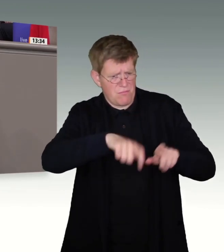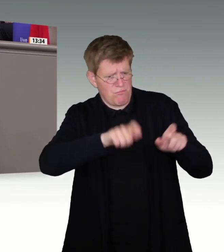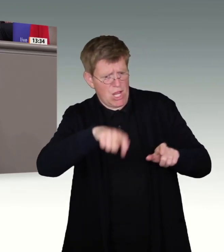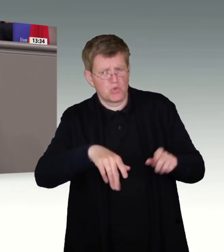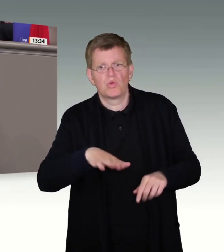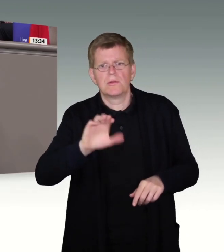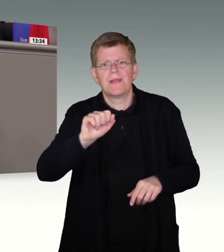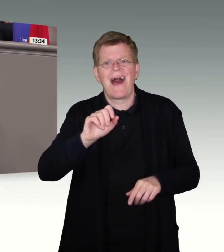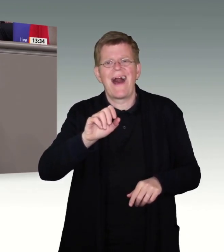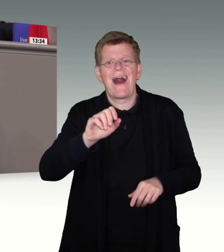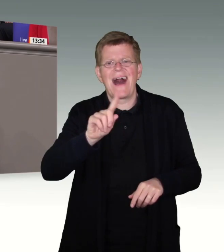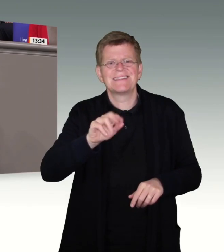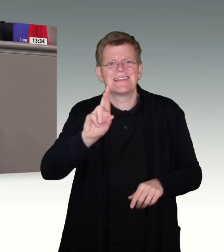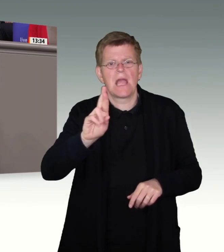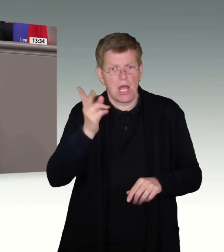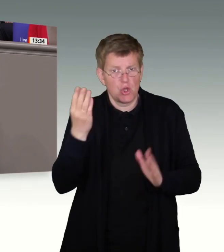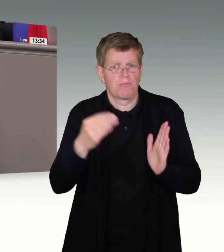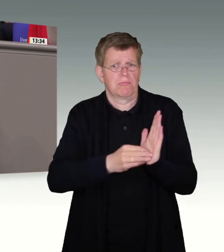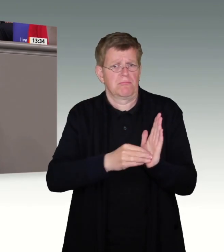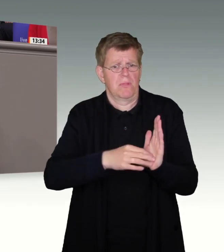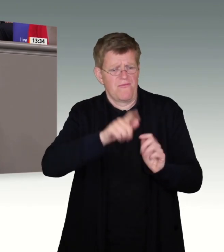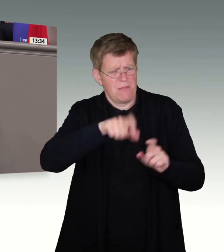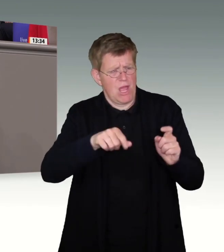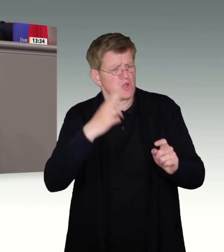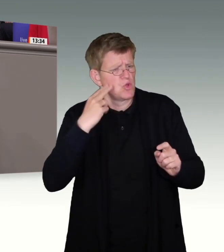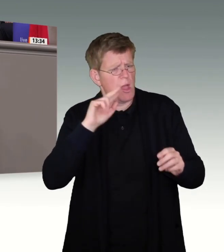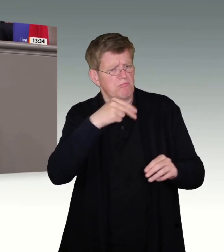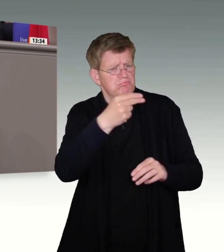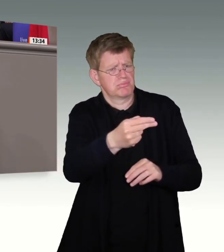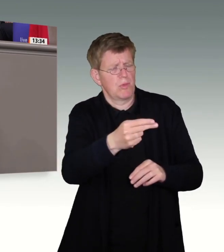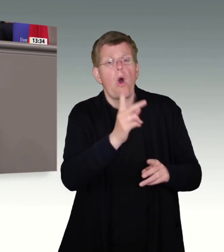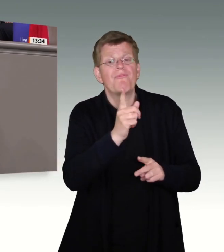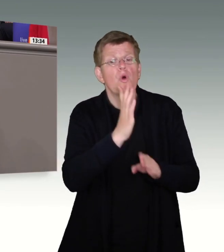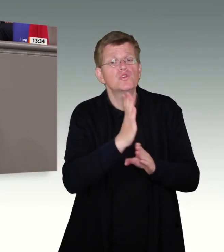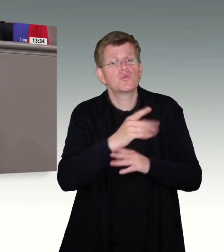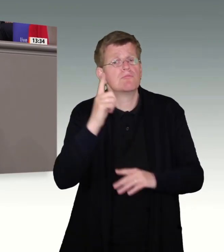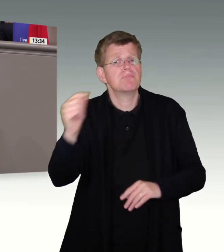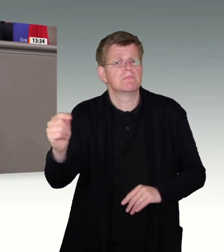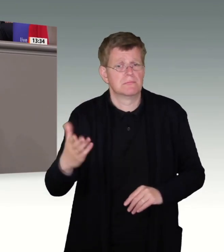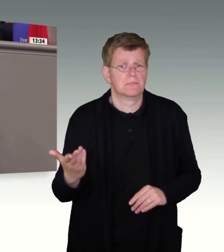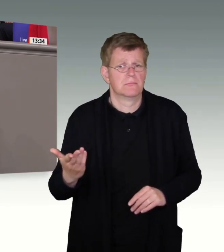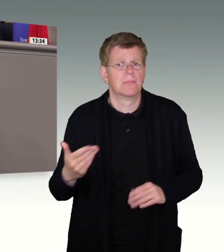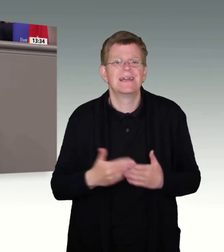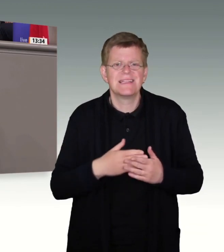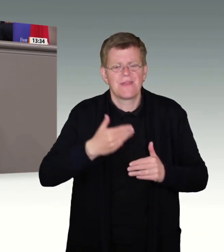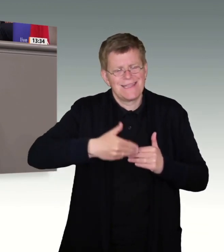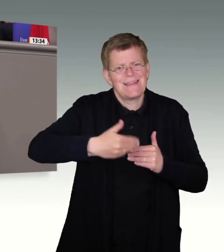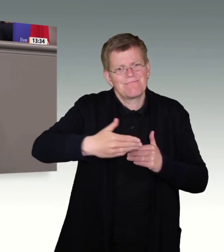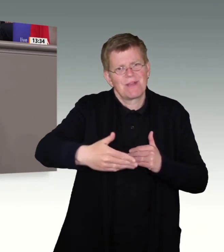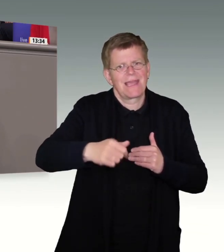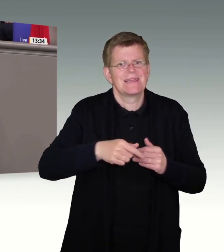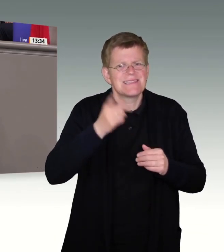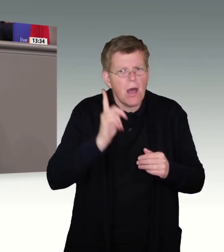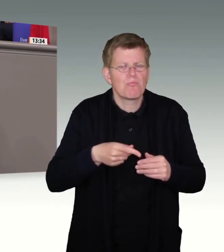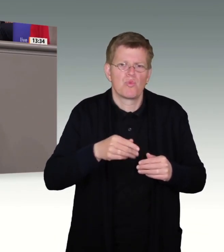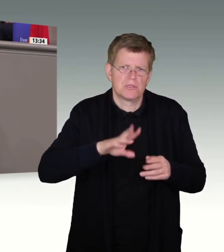AZR noch aufgeführt waren. Sie sind schon längst ausgereist. Dieses Register muss dringend überarbeitet werden, und deshalb haben wir